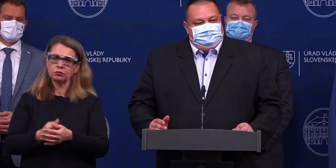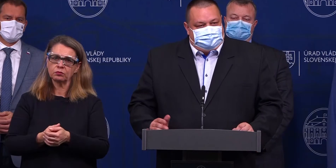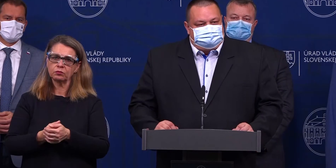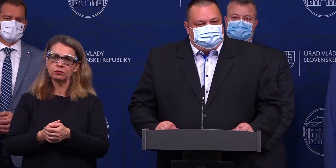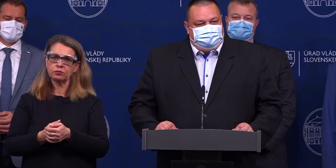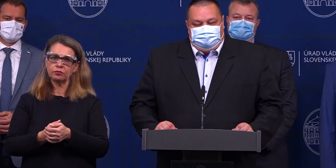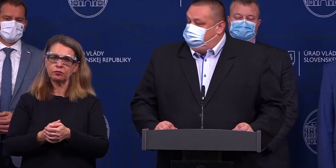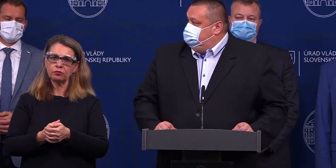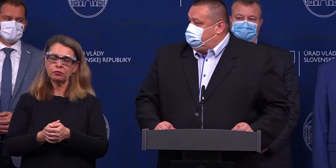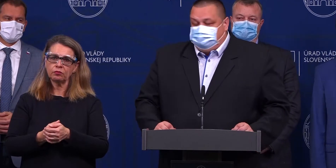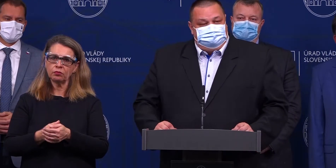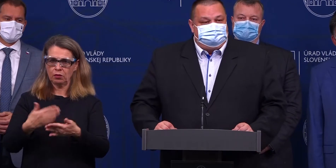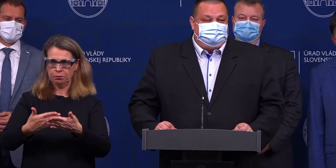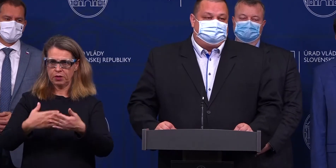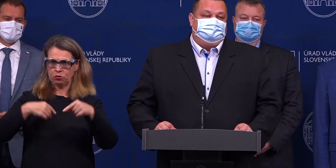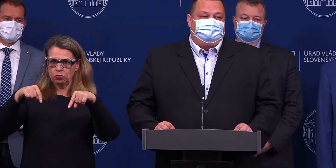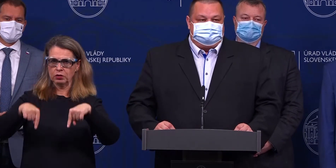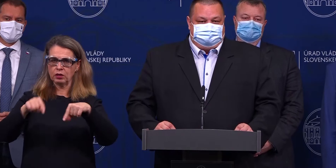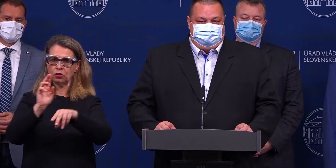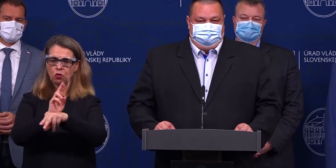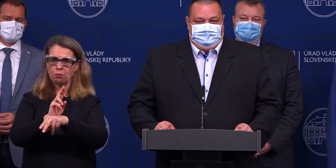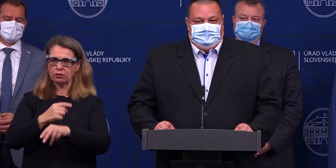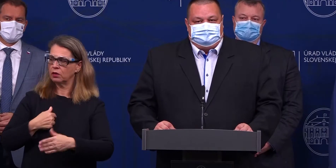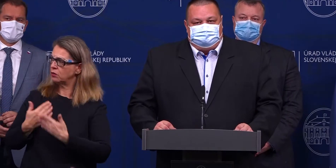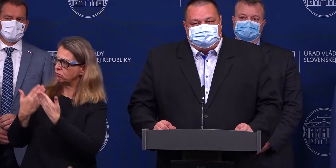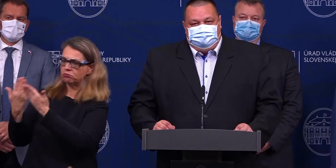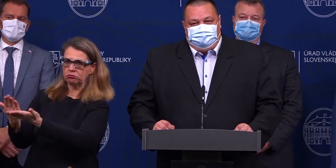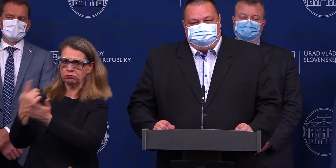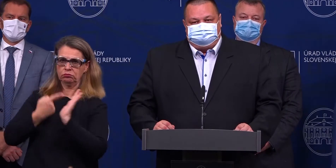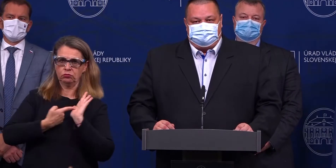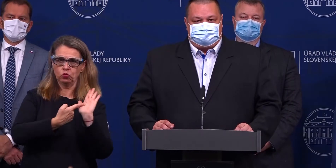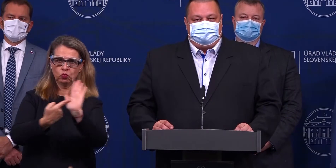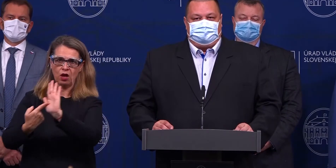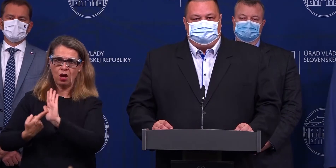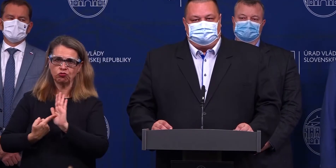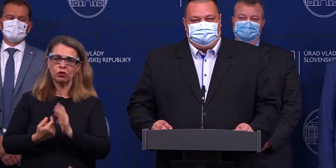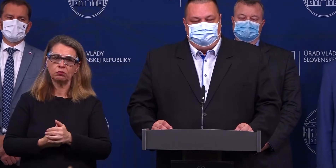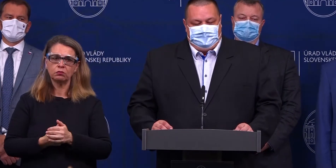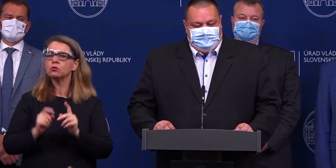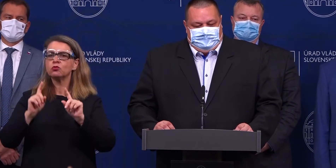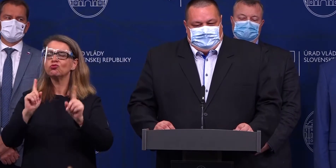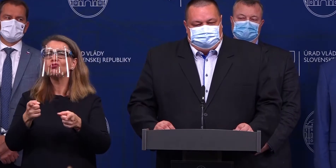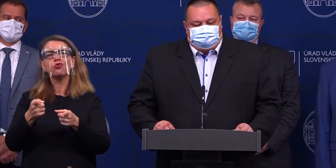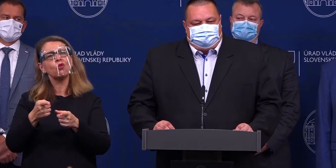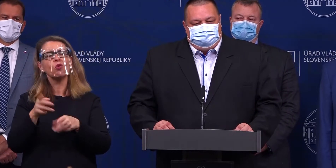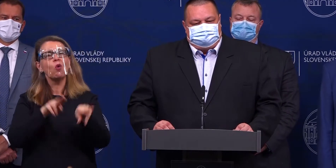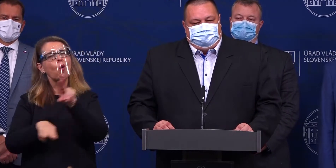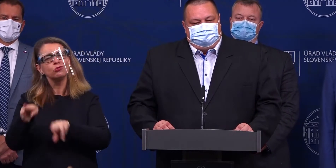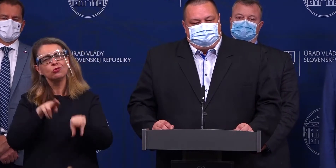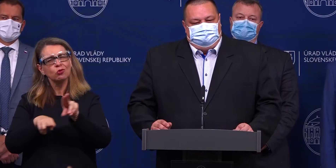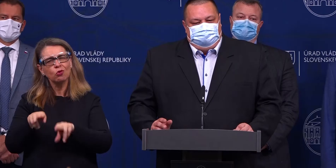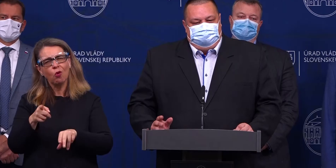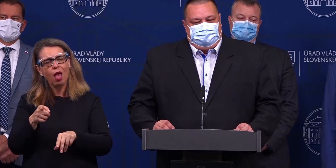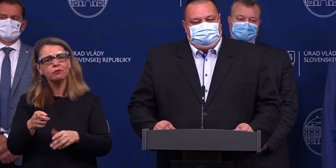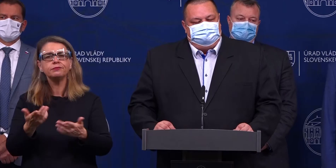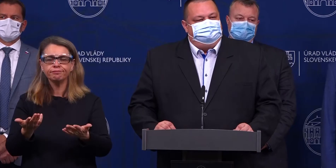preto sme aj dneska tieto opatrenia predstavili. Samozrejme, čo sa týka kontroly, diskutovali sme aj